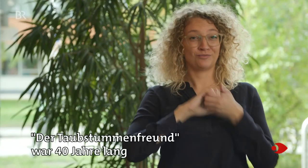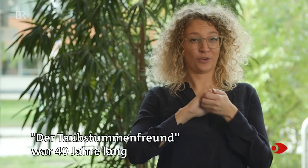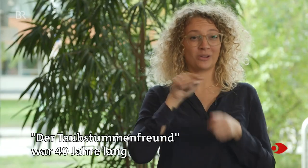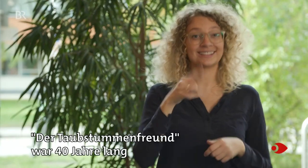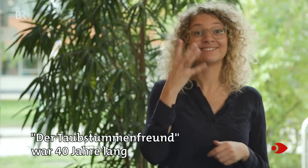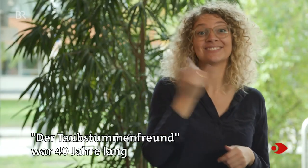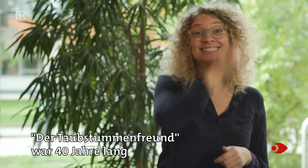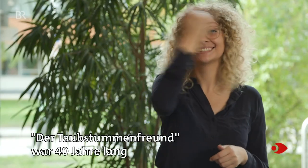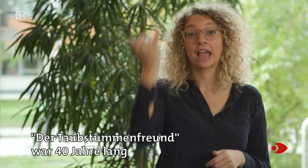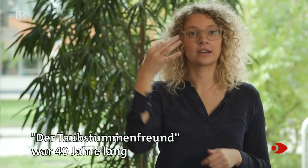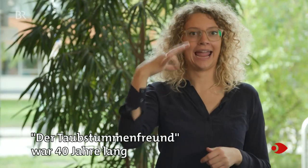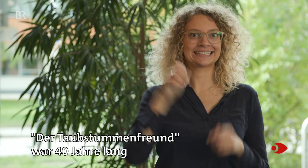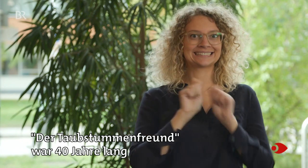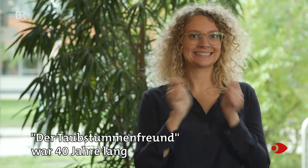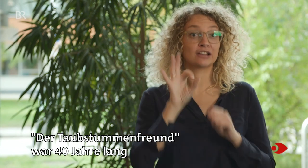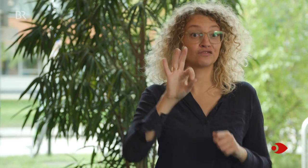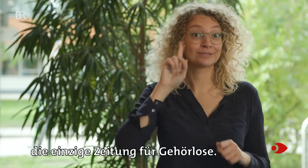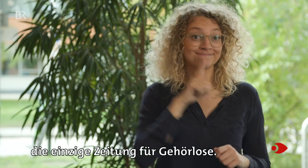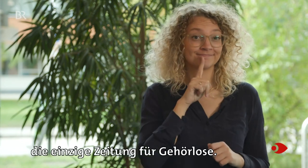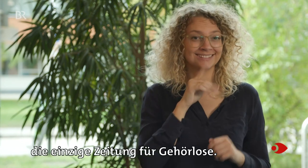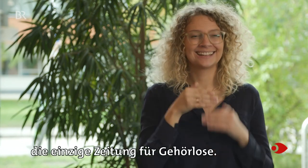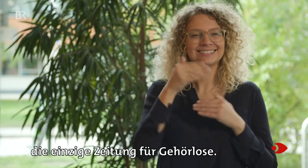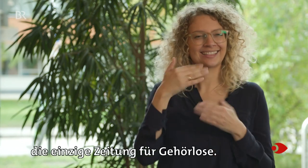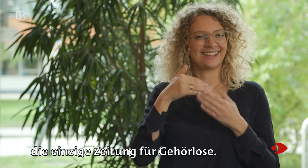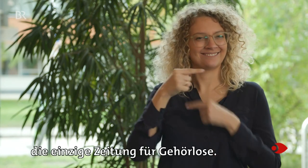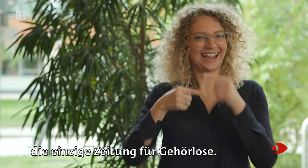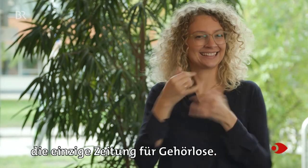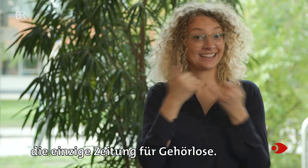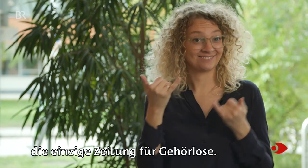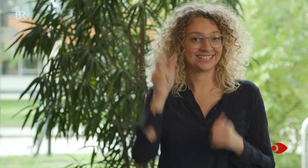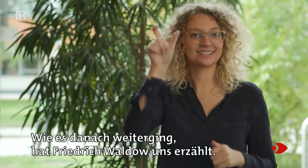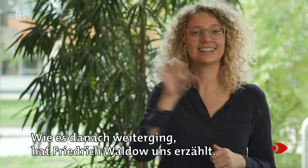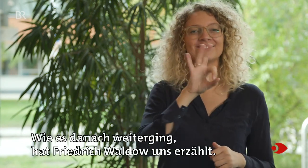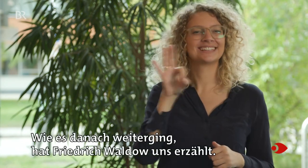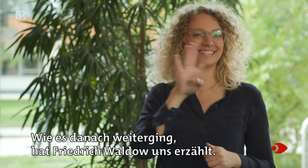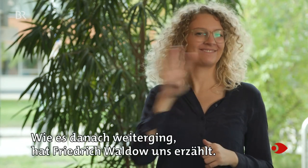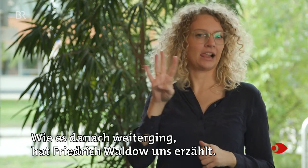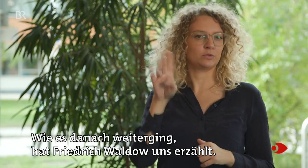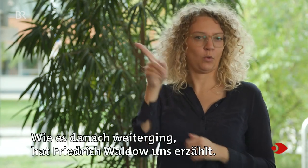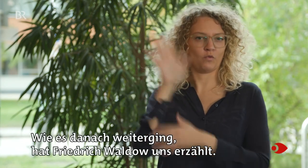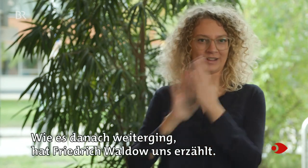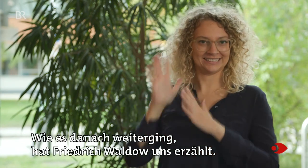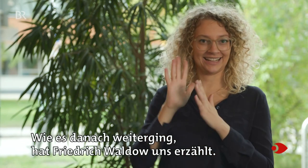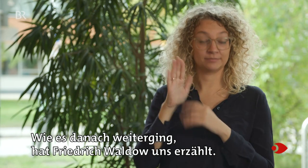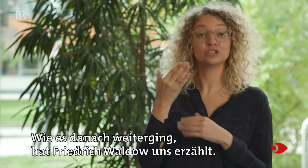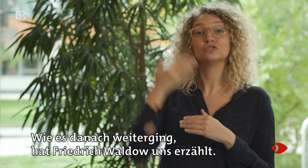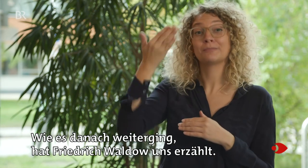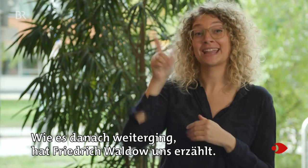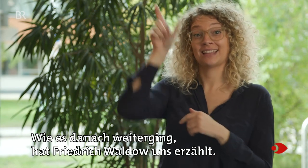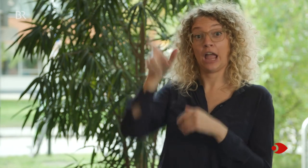Der Taubstummenfreund war 40 Jahre lang die einzige Zeitung für Gehörlose. Wie es danach weiterging, hat Friedrich Waldo uns erzählt. Auf